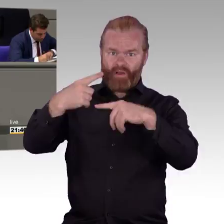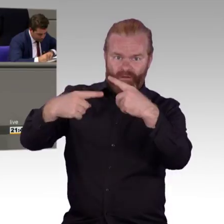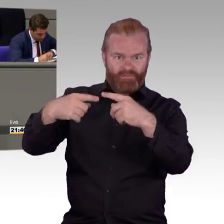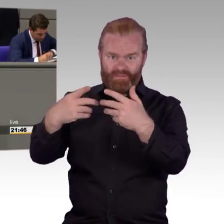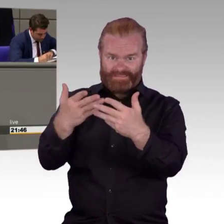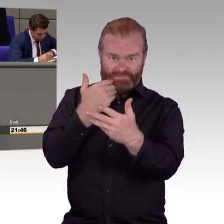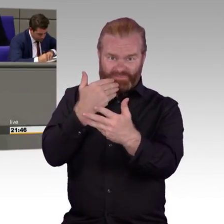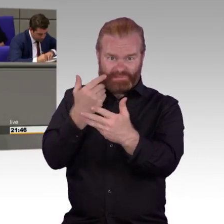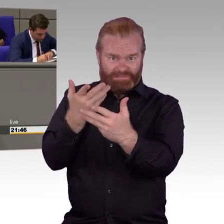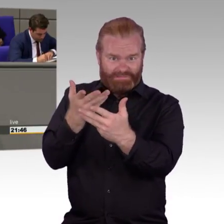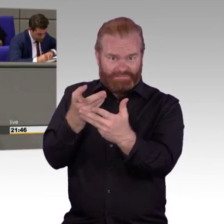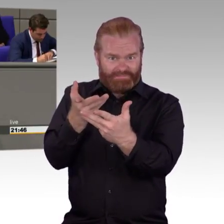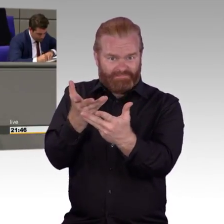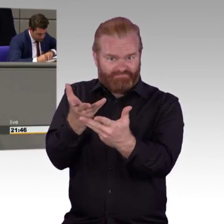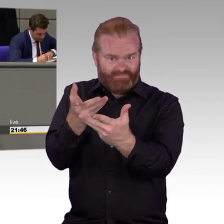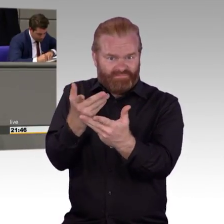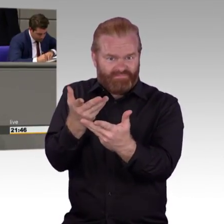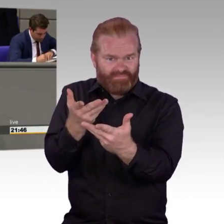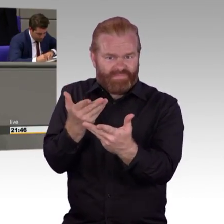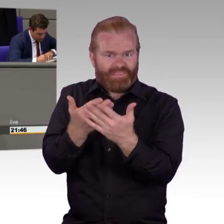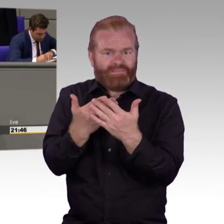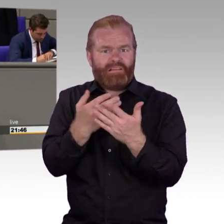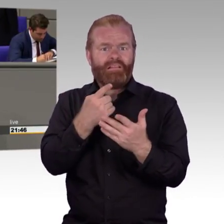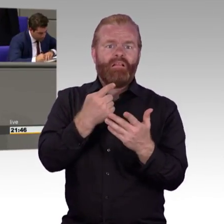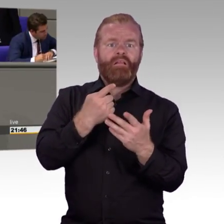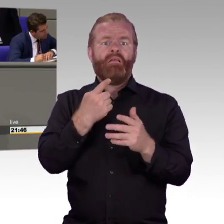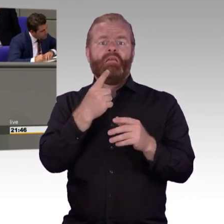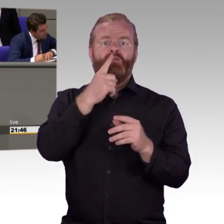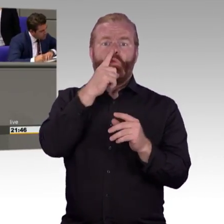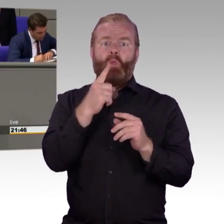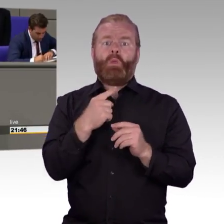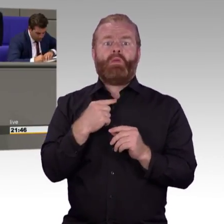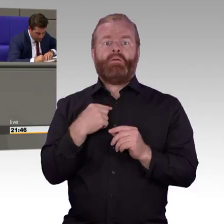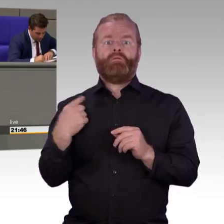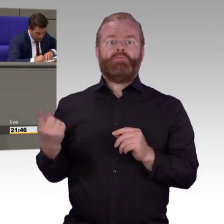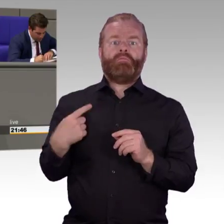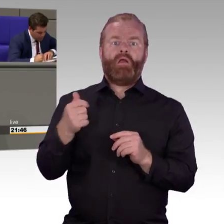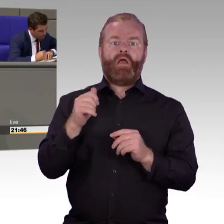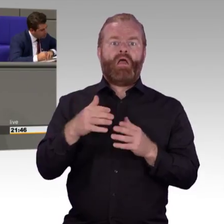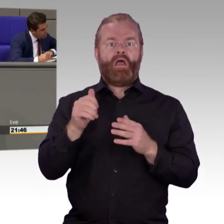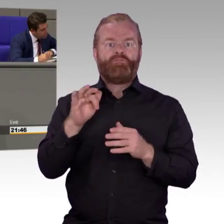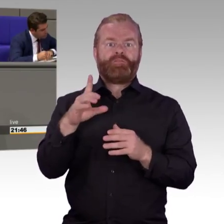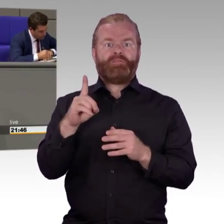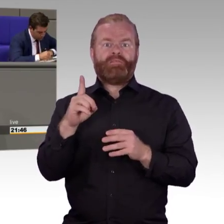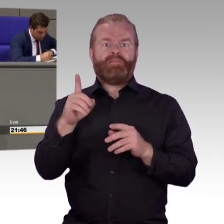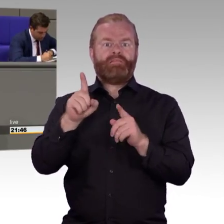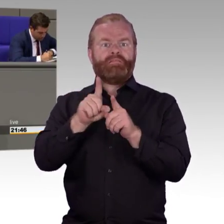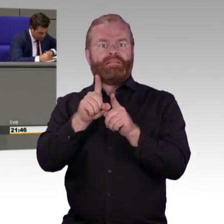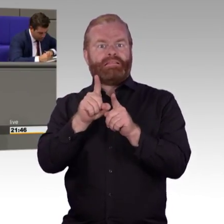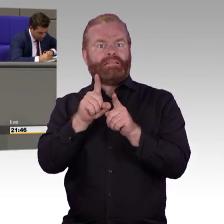Asylbewerber, sondern stellen Sie den einzig vernünftigen Antrag für die Zukunft unseres Sozialstaats, nämlich flächendeckende Grenzkontrollen und